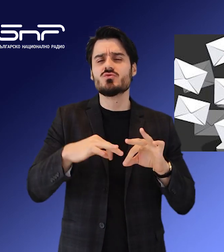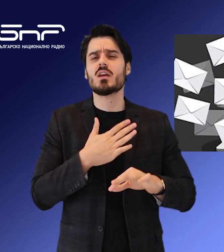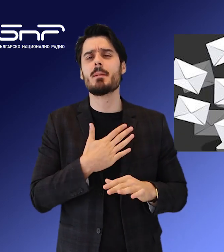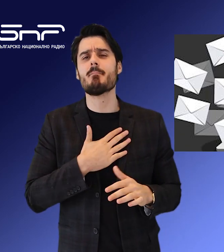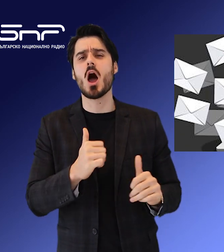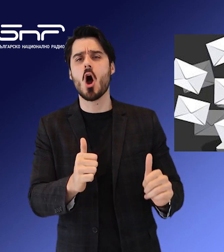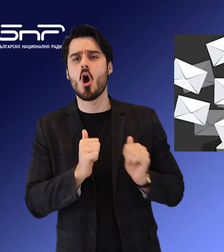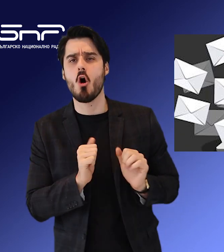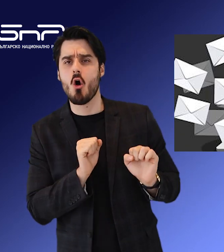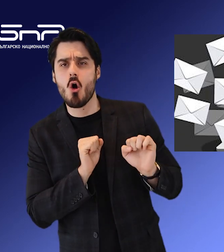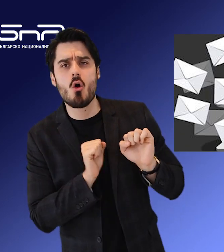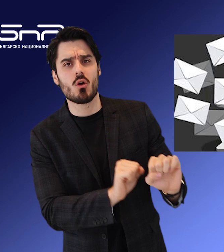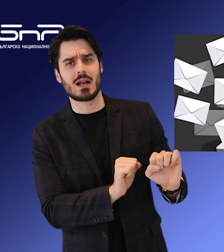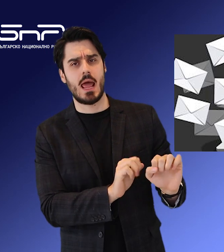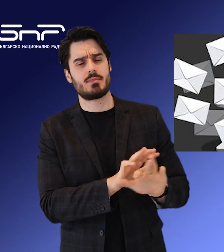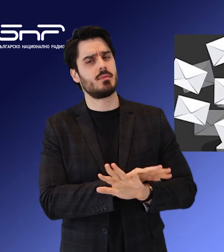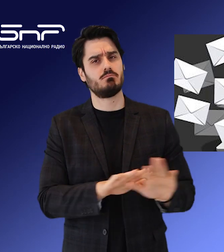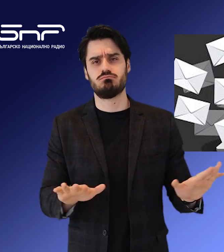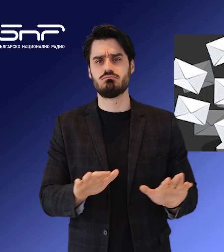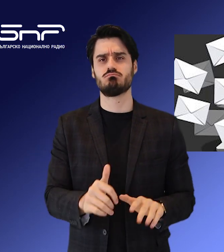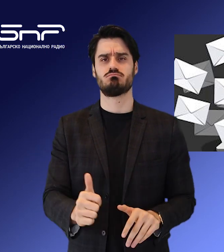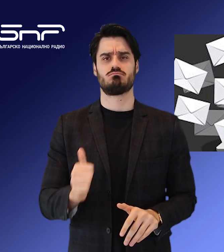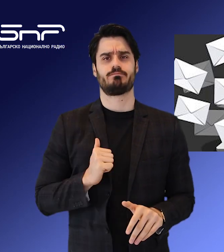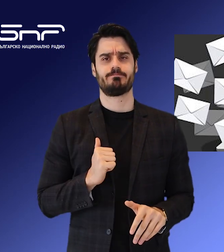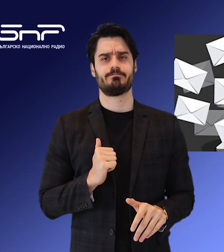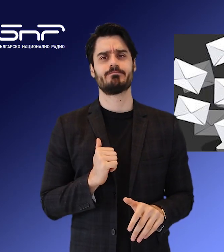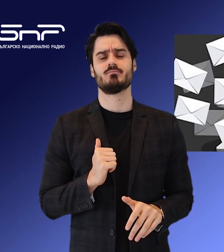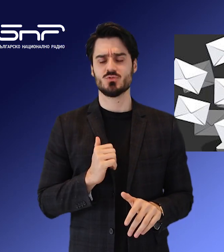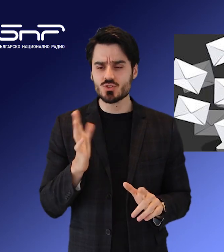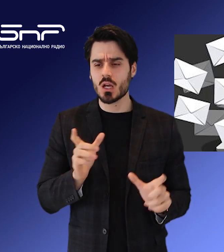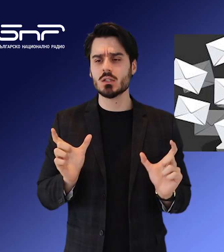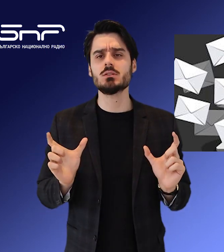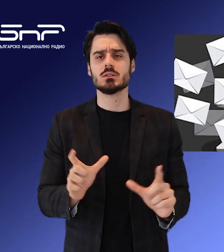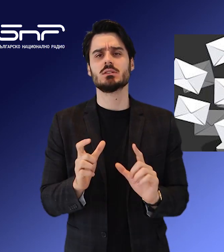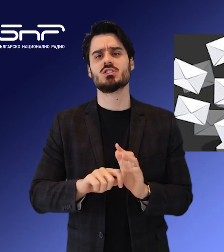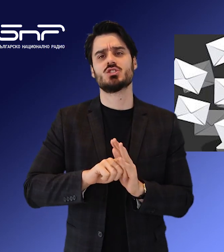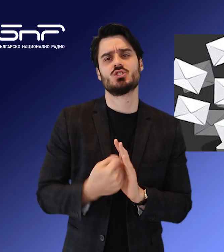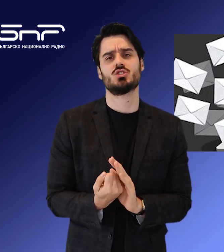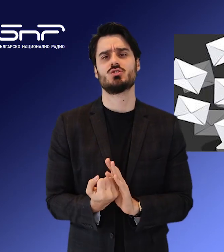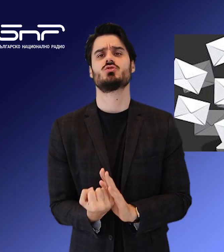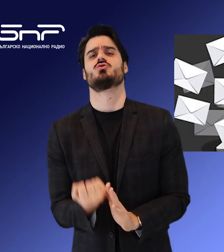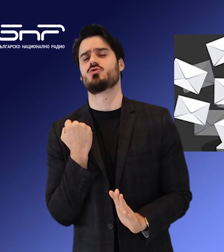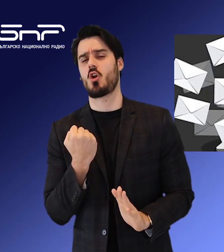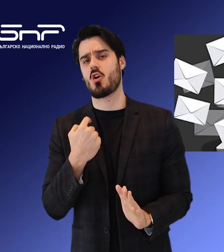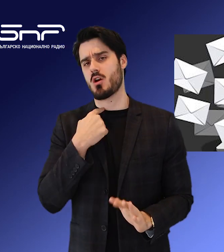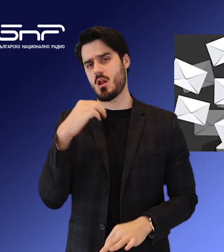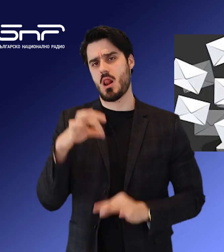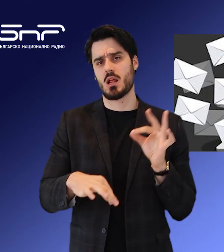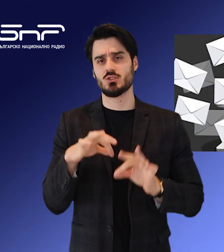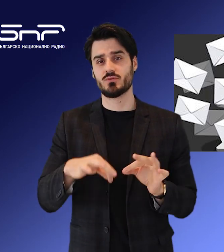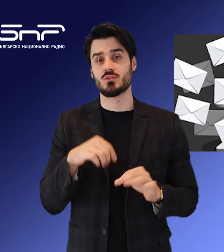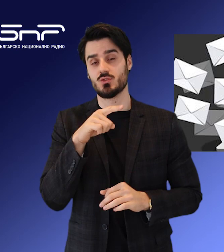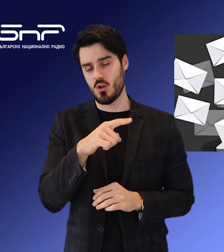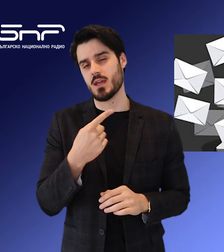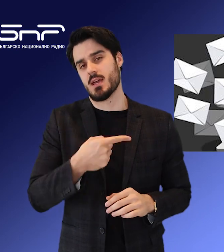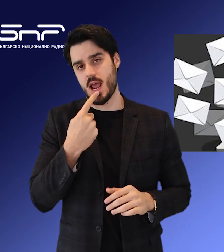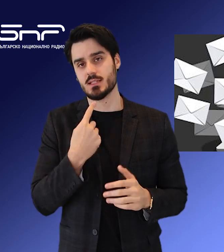охрана, запечатани вечерта, след като секциите бъдат оборудвани и охранявани през цялото време на гласуването. Демерджиев тополни!